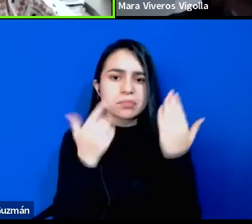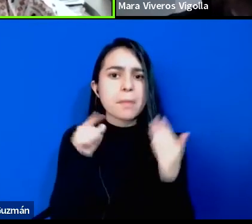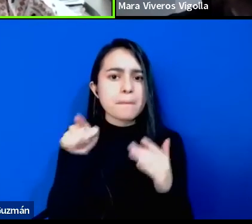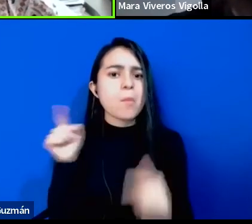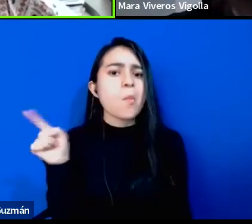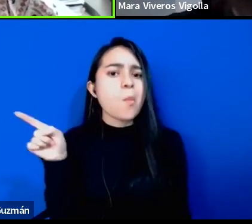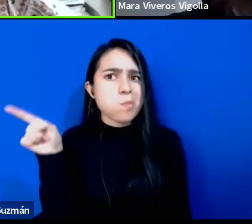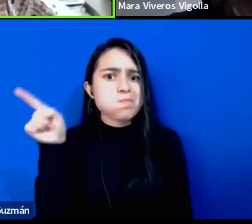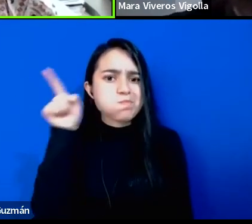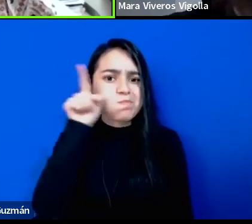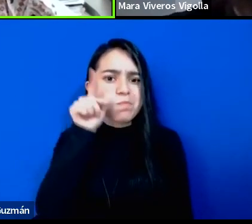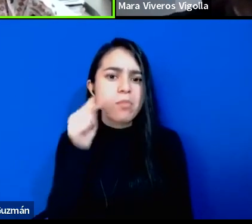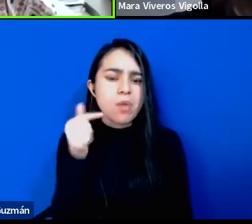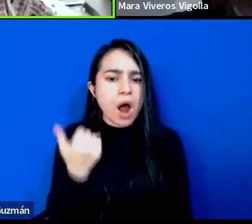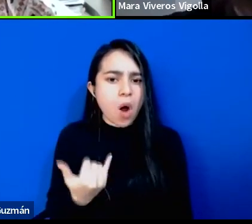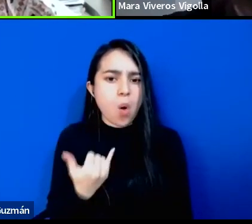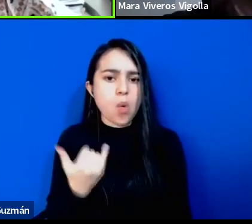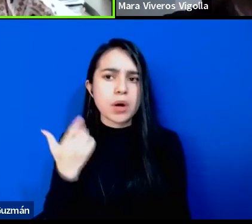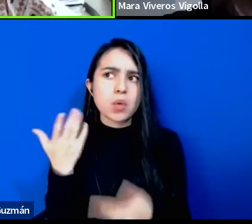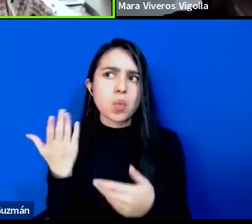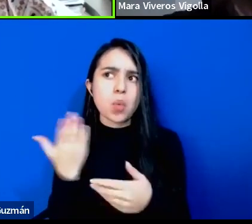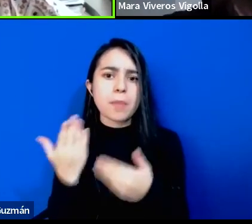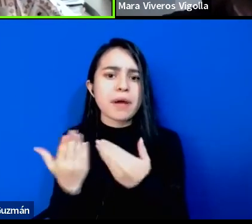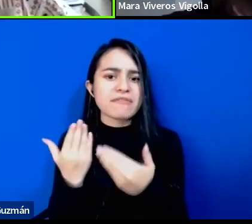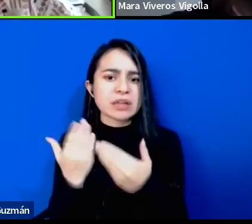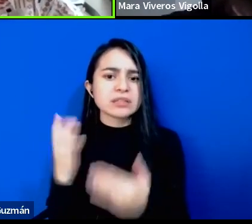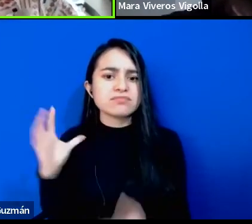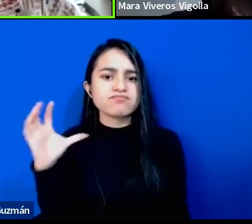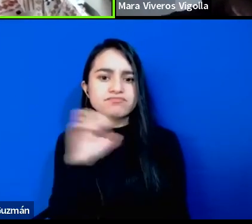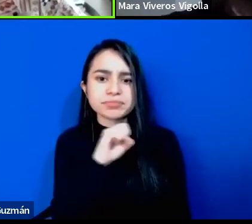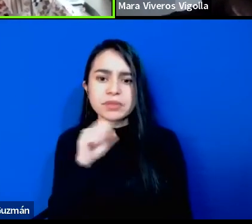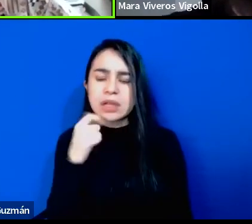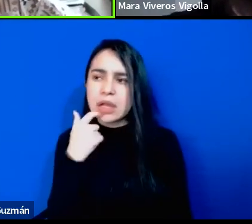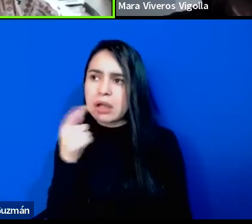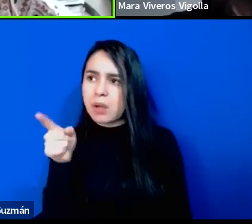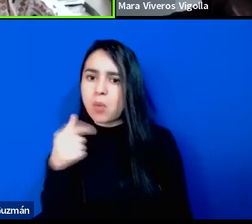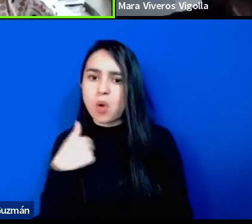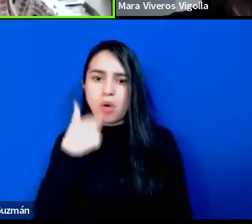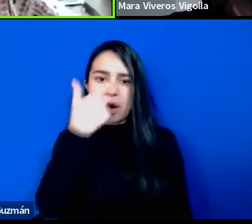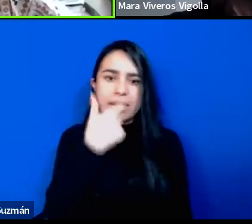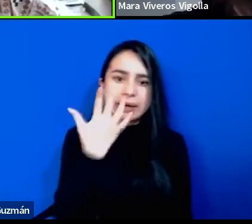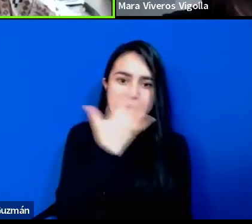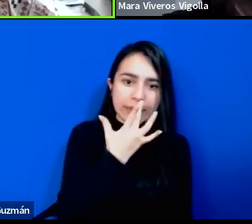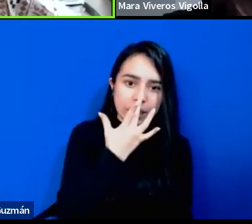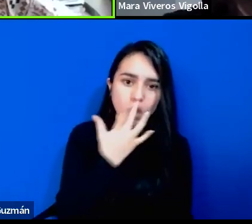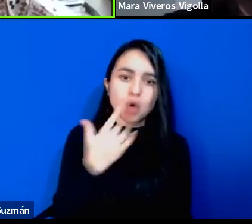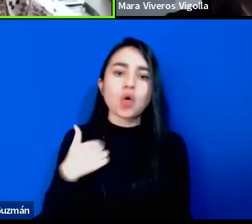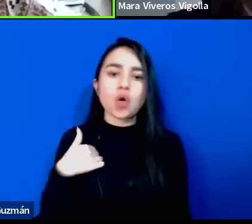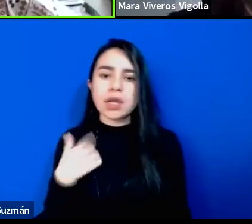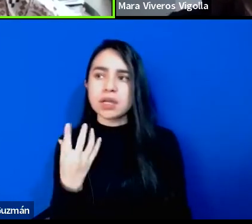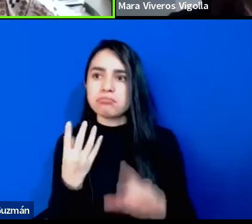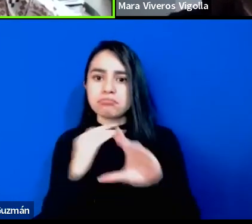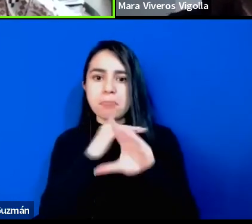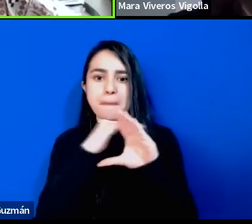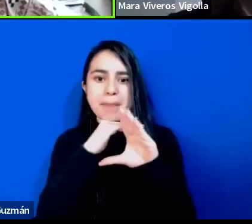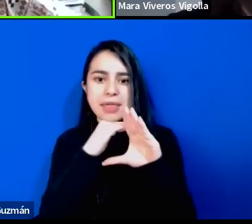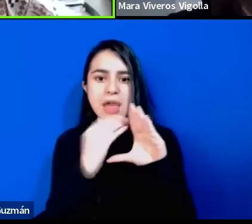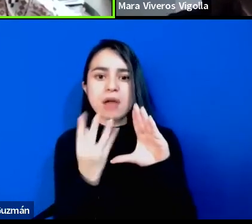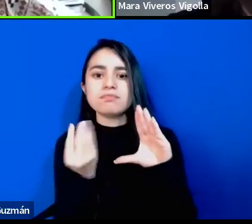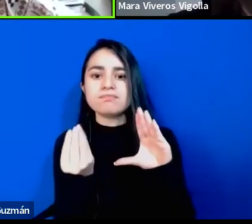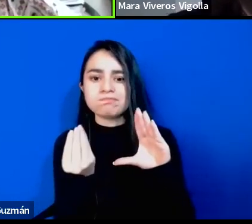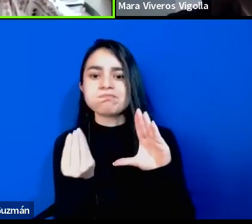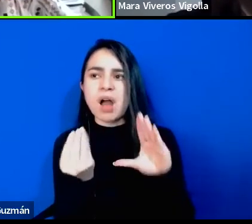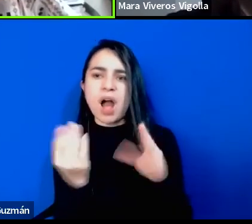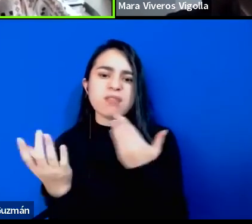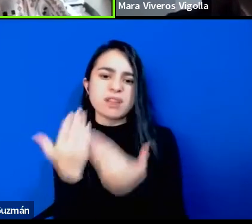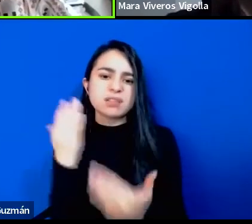facilidad, la identificación simultánea de ser negro y ser de clase media, pero a la vez por la